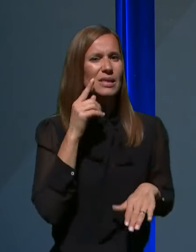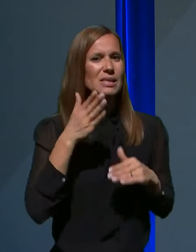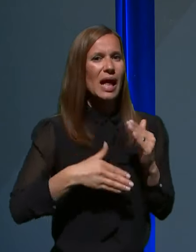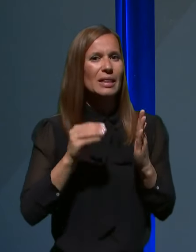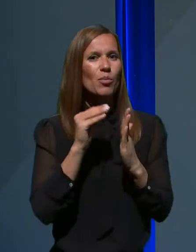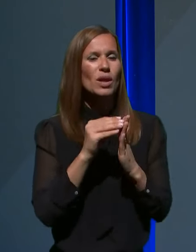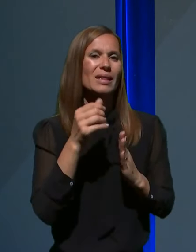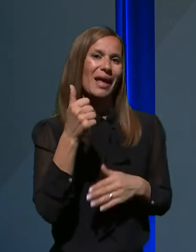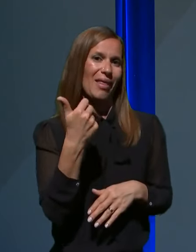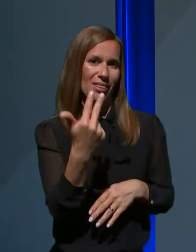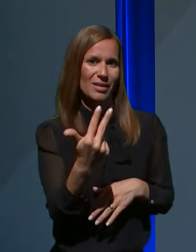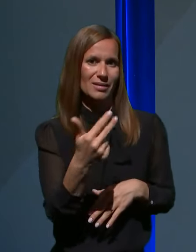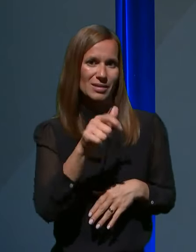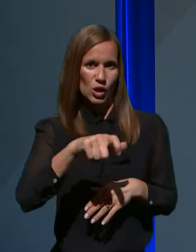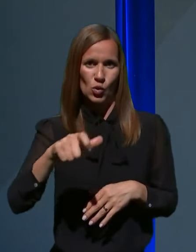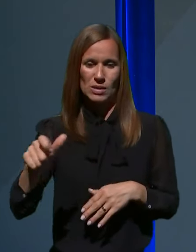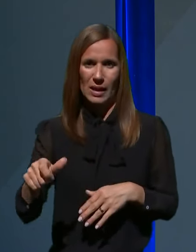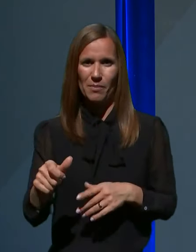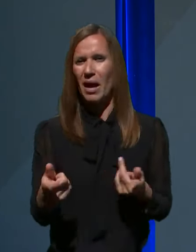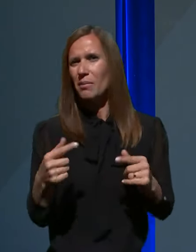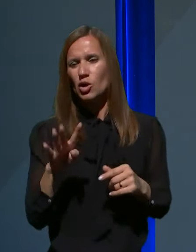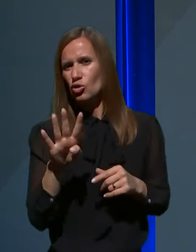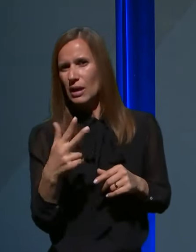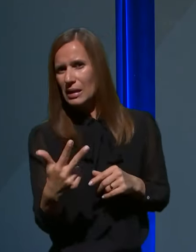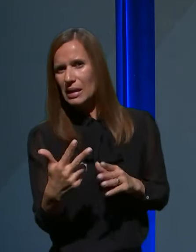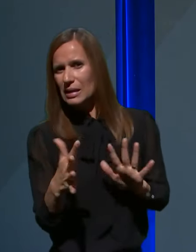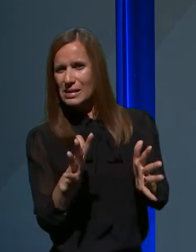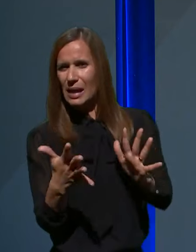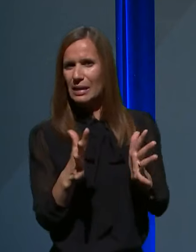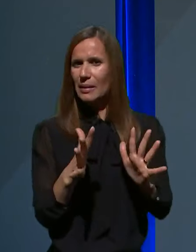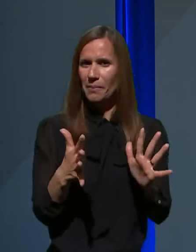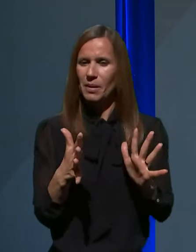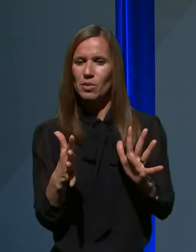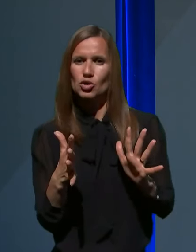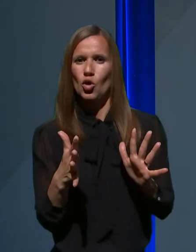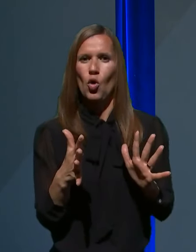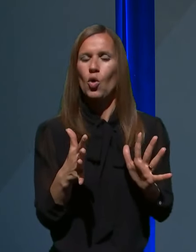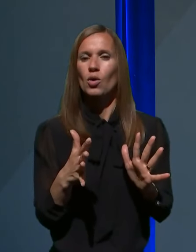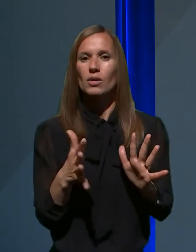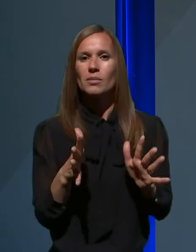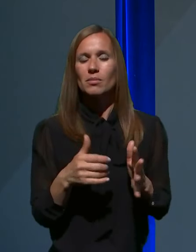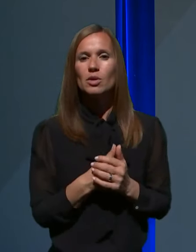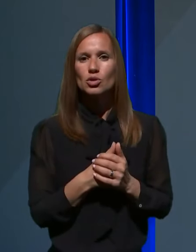31 ali 34, zdaj upam, da se nisem dost zmotil.